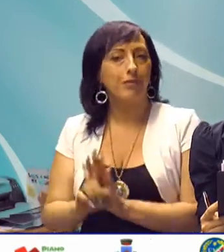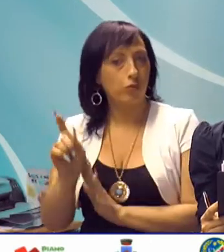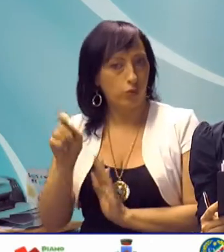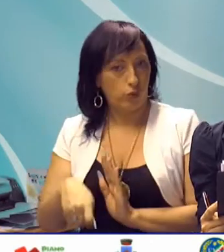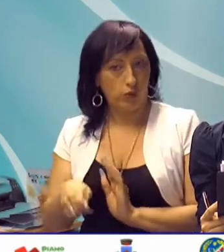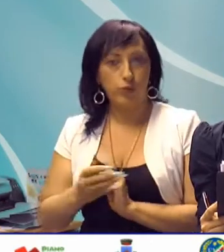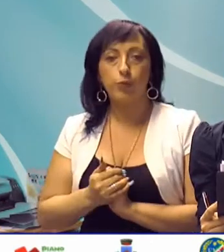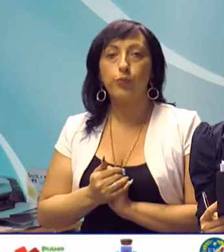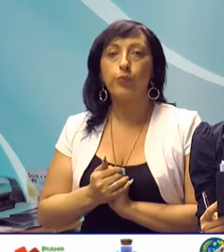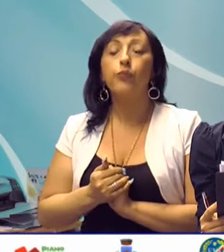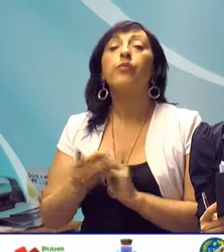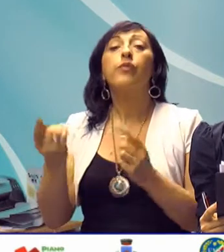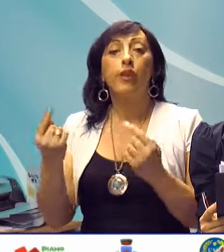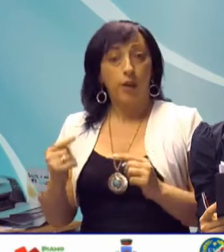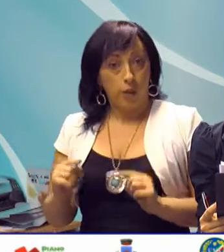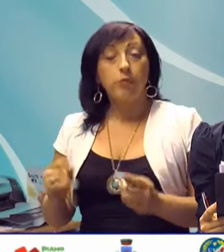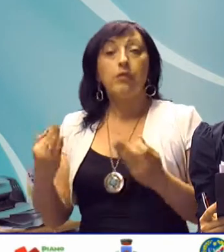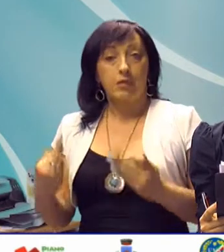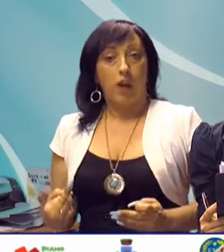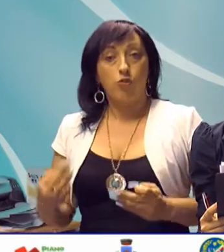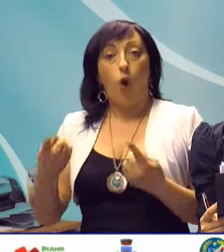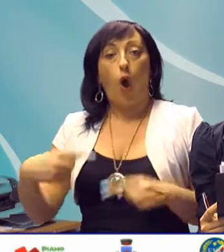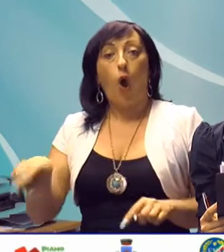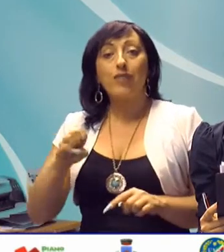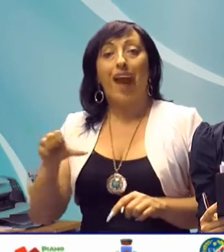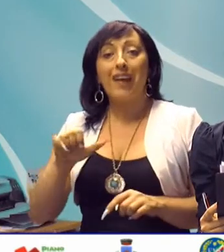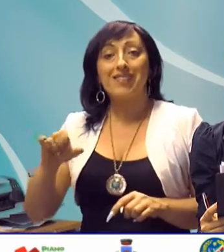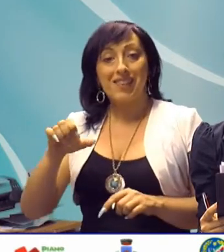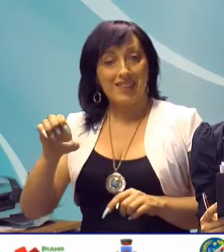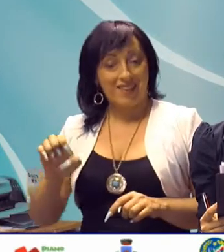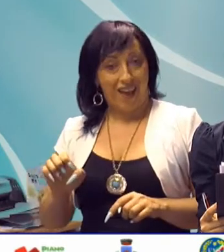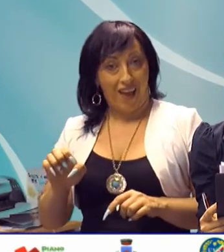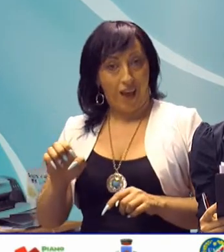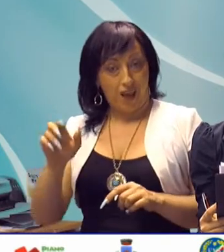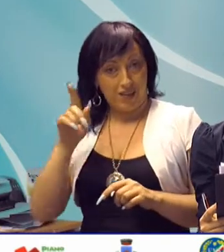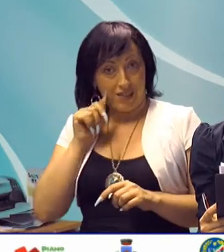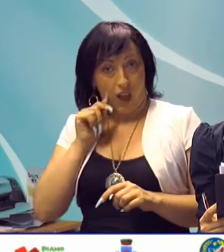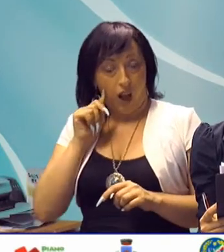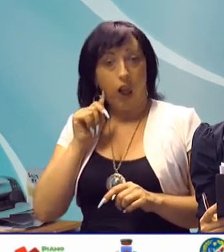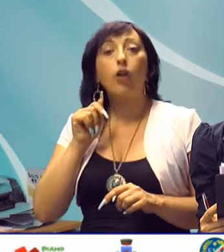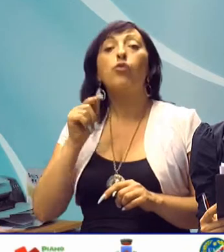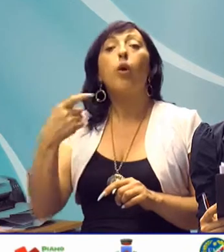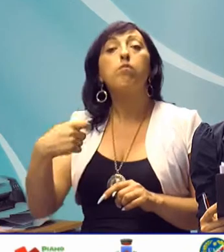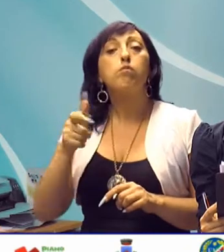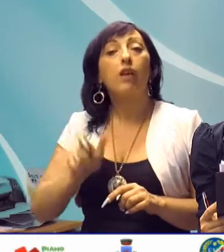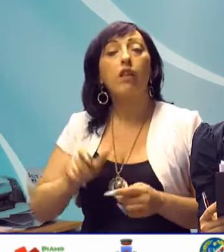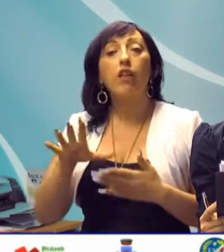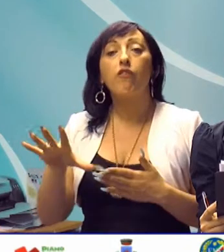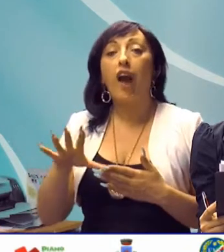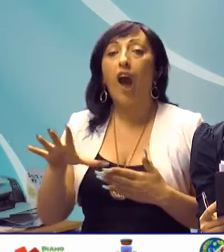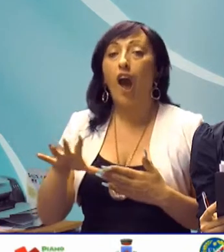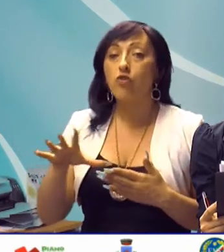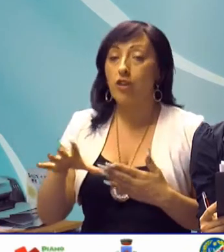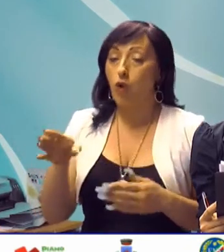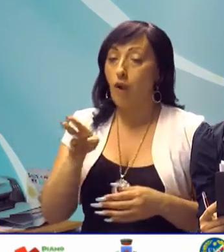E' questa la decisione della Corte d'Assise d'Appello di Salerno, che ha avuto come presidente Francesco